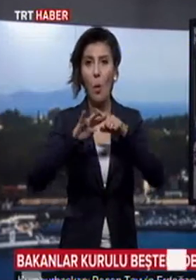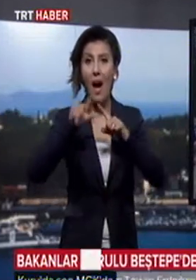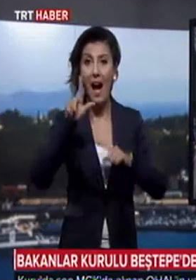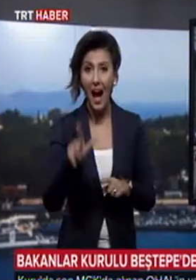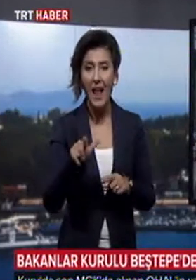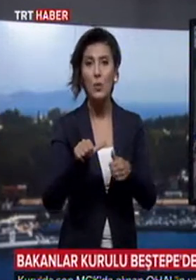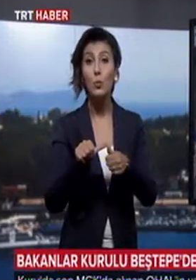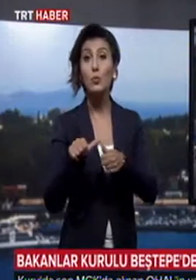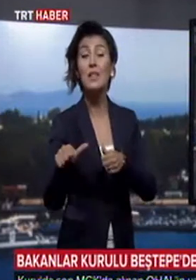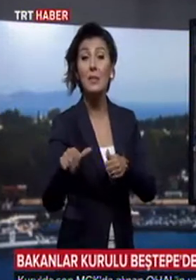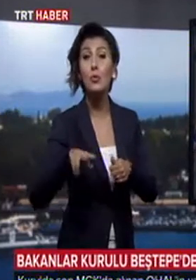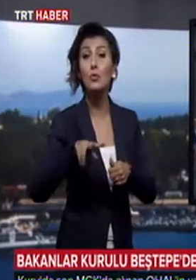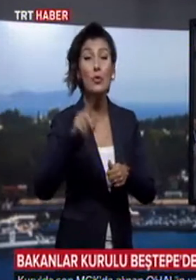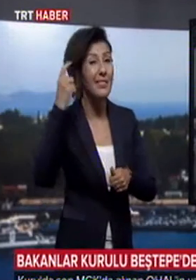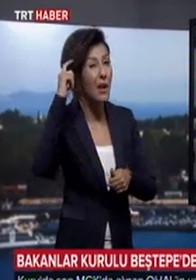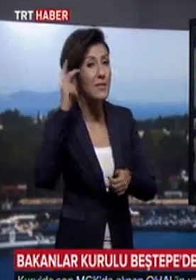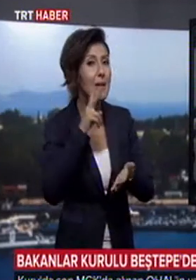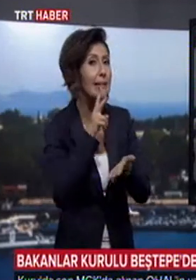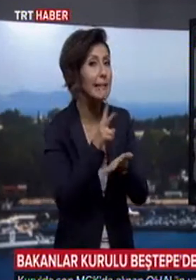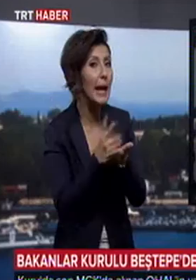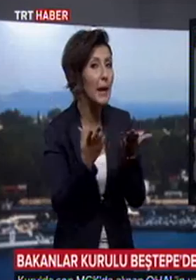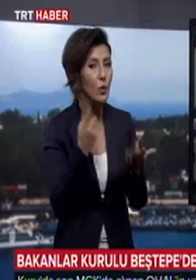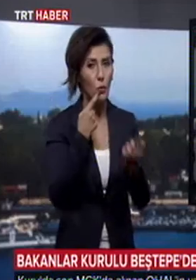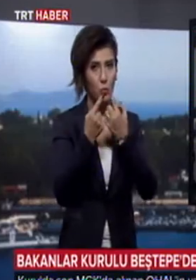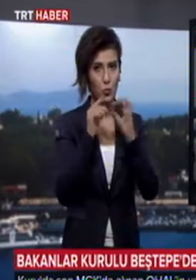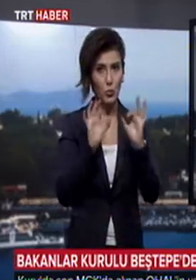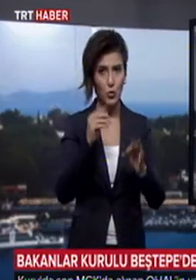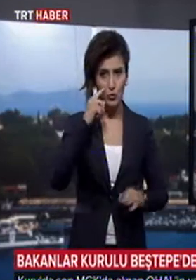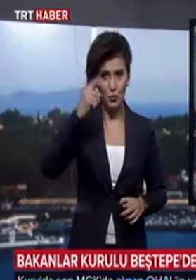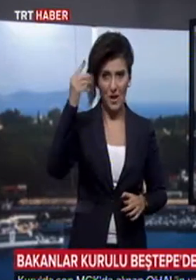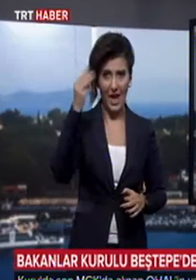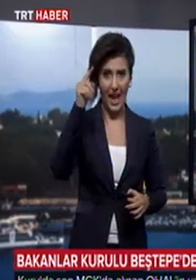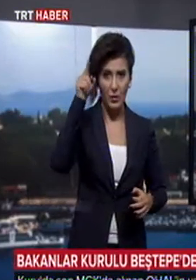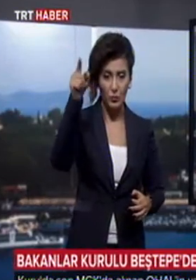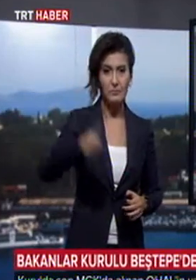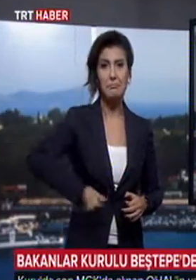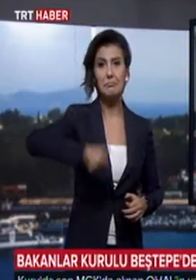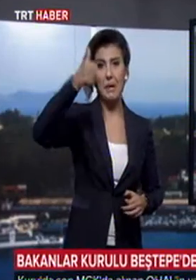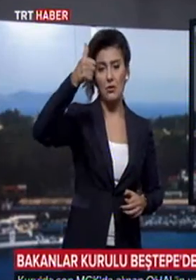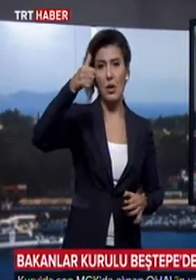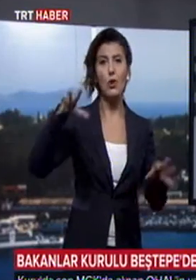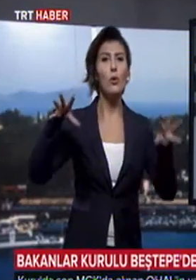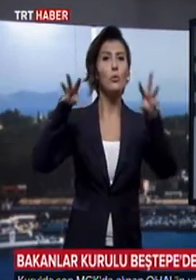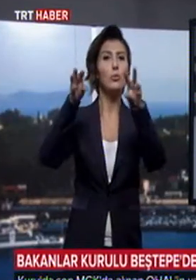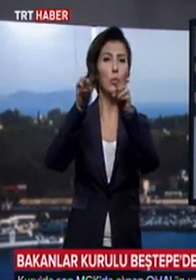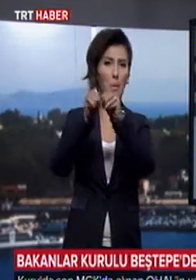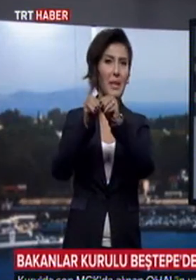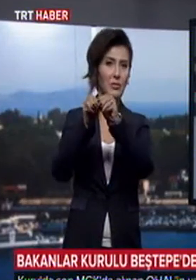halin uzatılması yönündeki tavsiye kararı ele alınacak. Cumhurbaşkanı Recep Tayyip Erdoğan'ın başkanlığında toplanacak olan